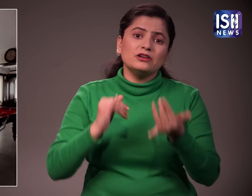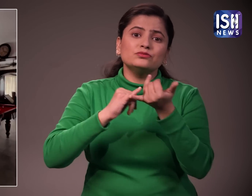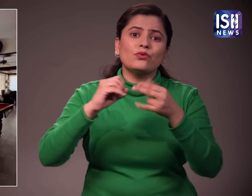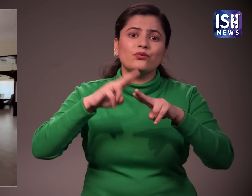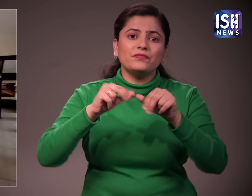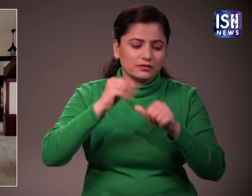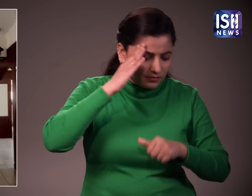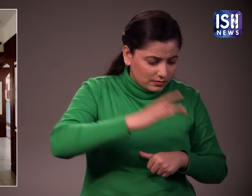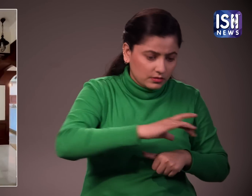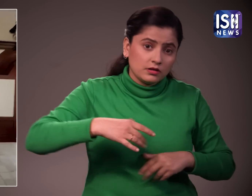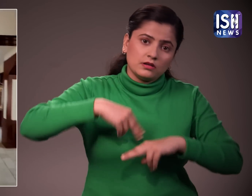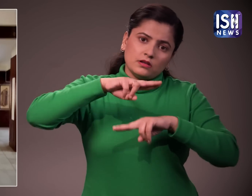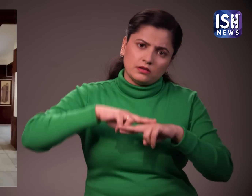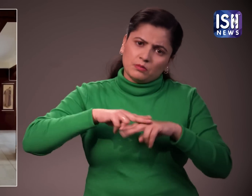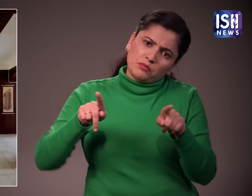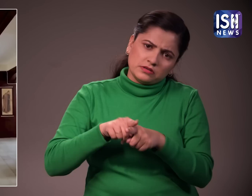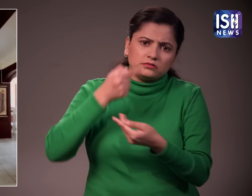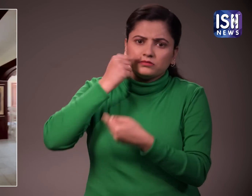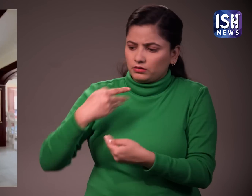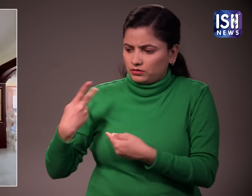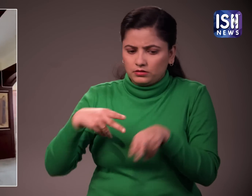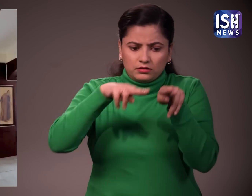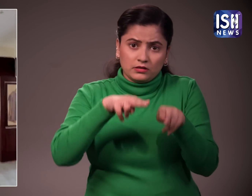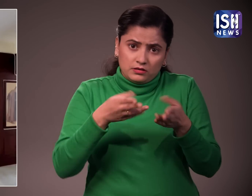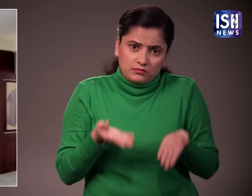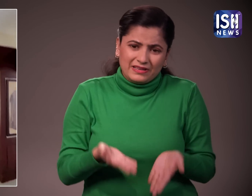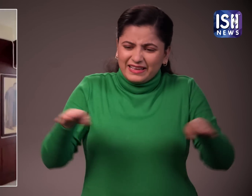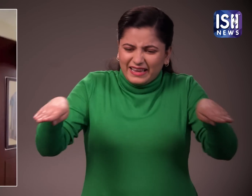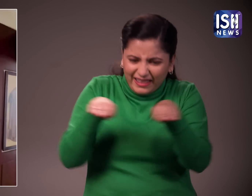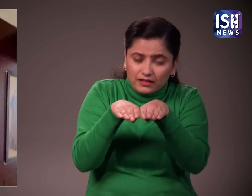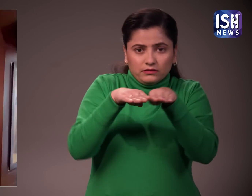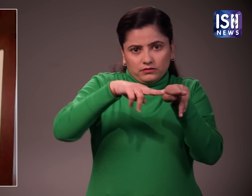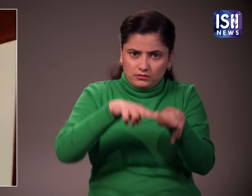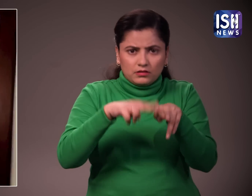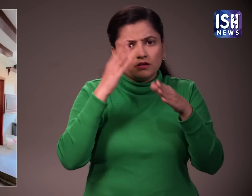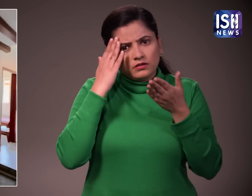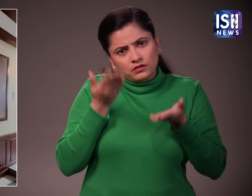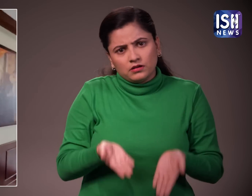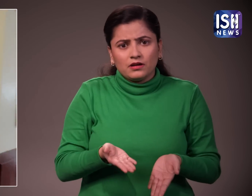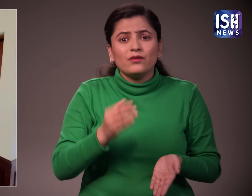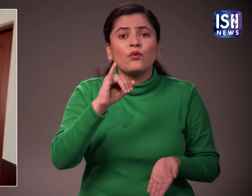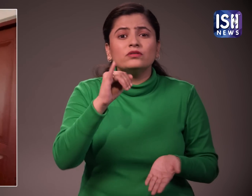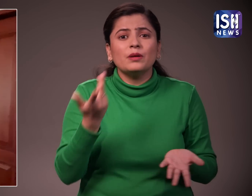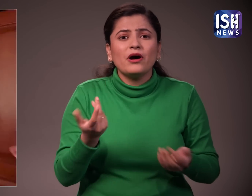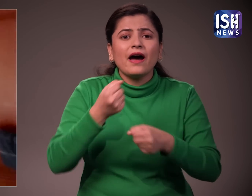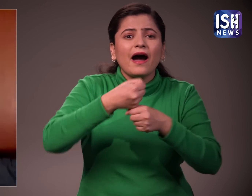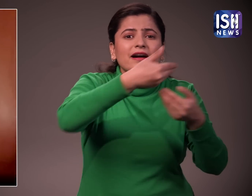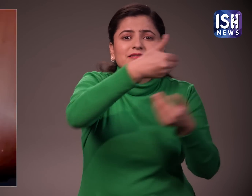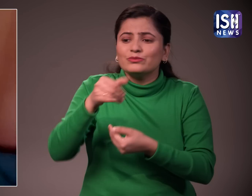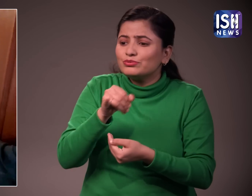मेरे दोनों बच्चे मेरे साथ दो सोफा सेट जोड़ कर सो रहे हैं हमें महमानों के लिए बने एक